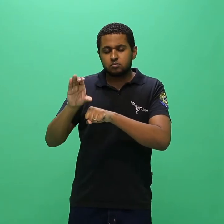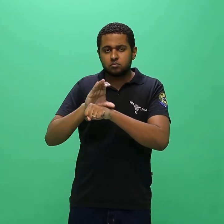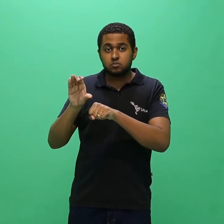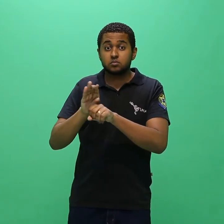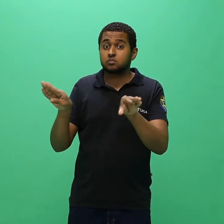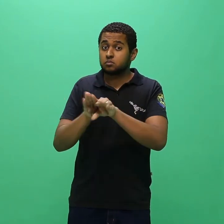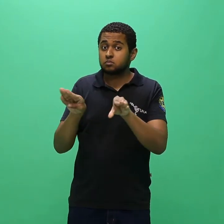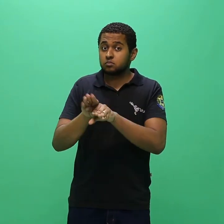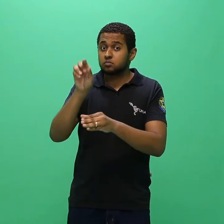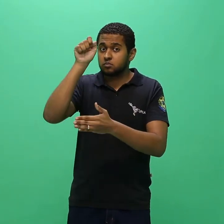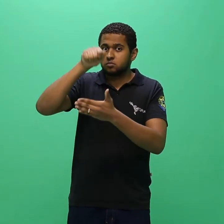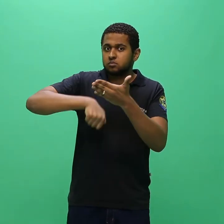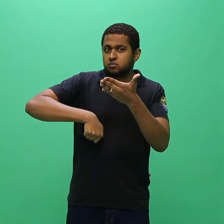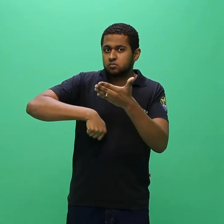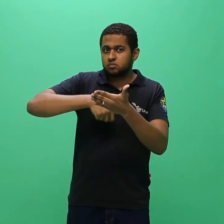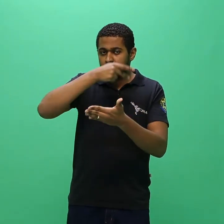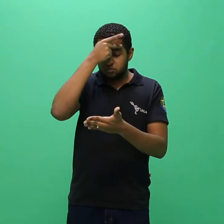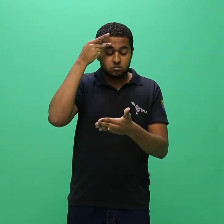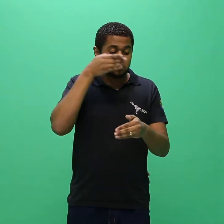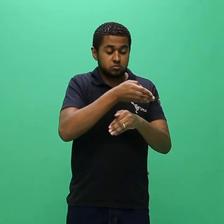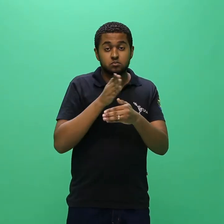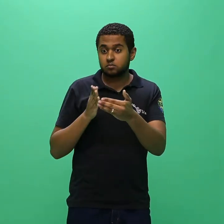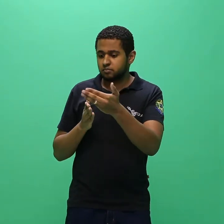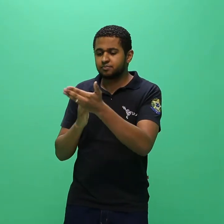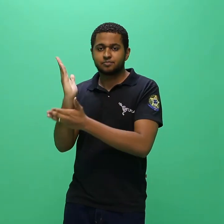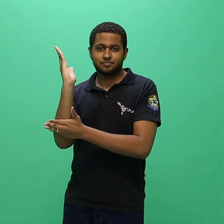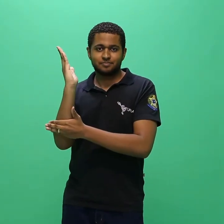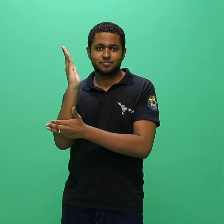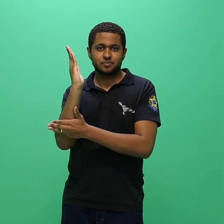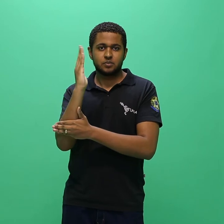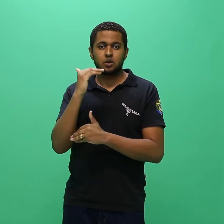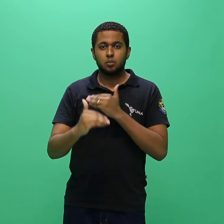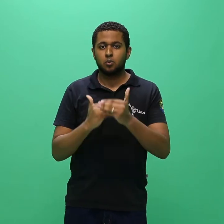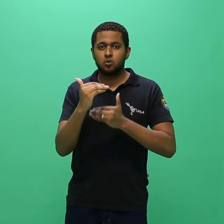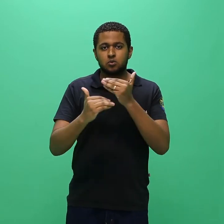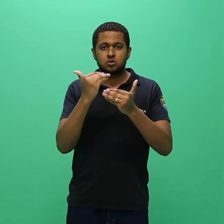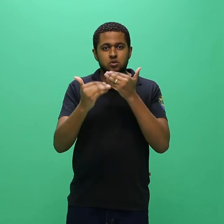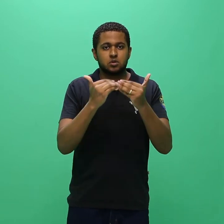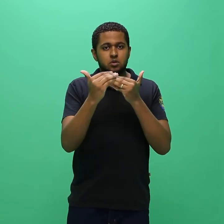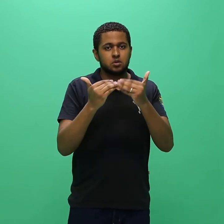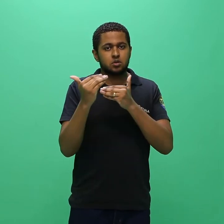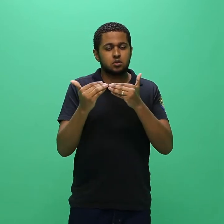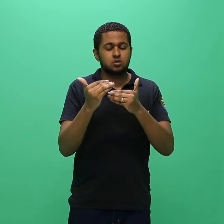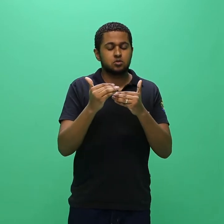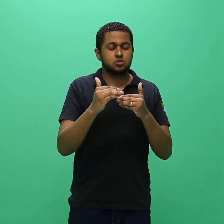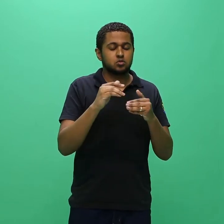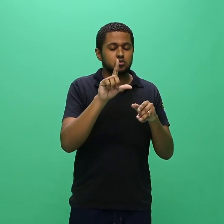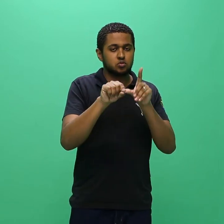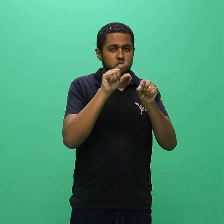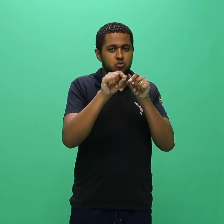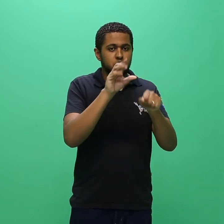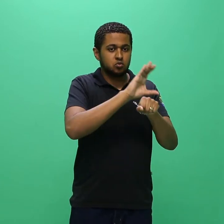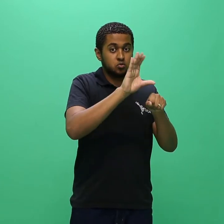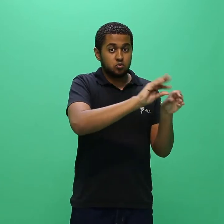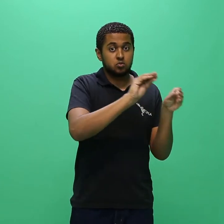aprovado, em processo de reopção de curso, será realizada automaticamente